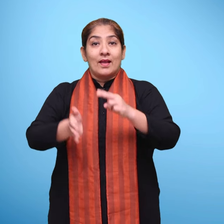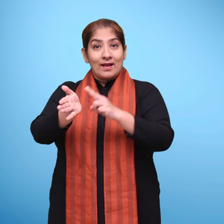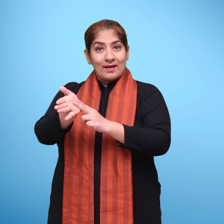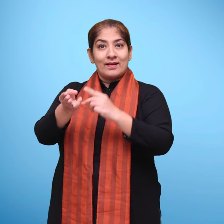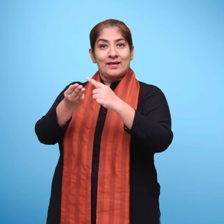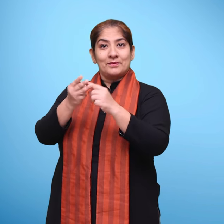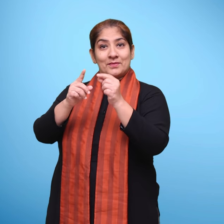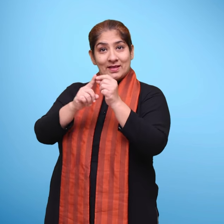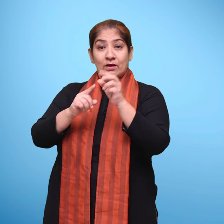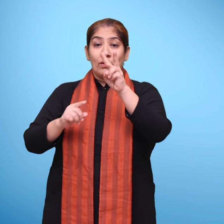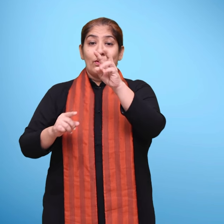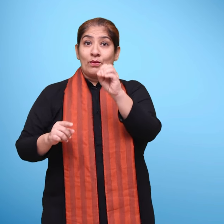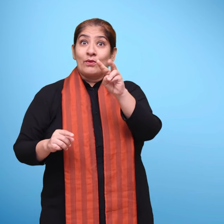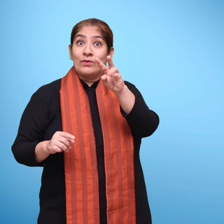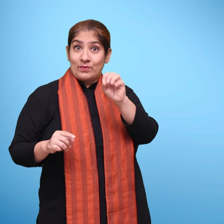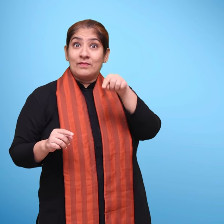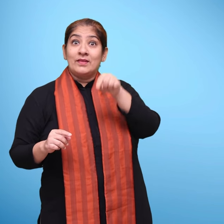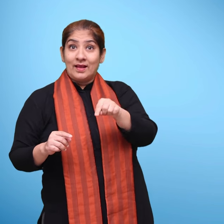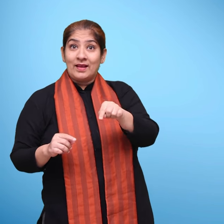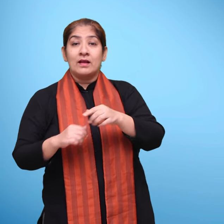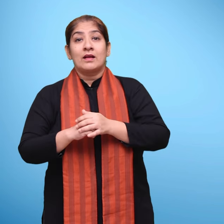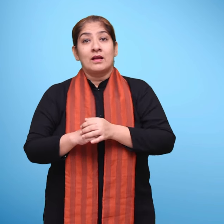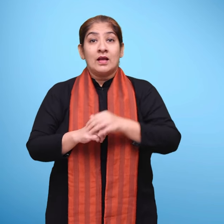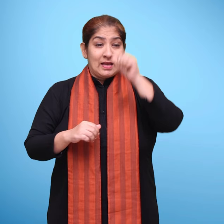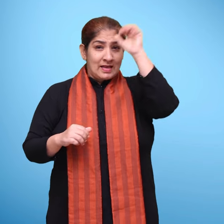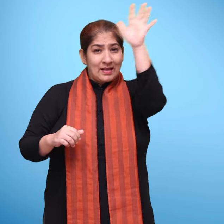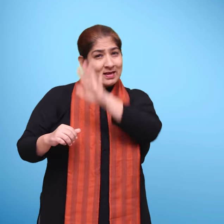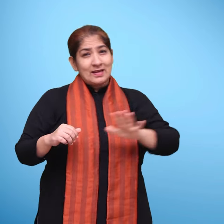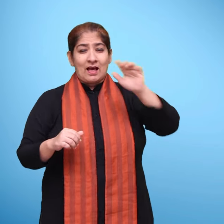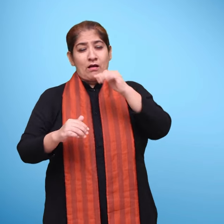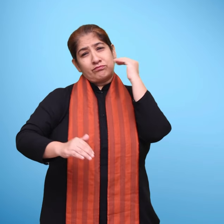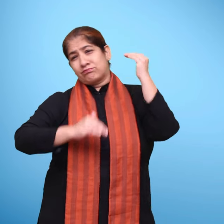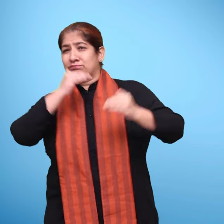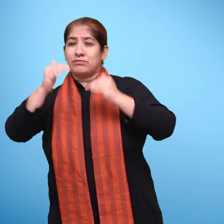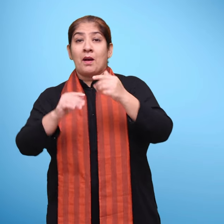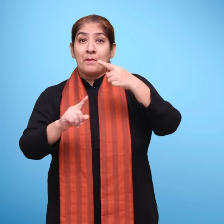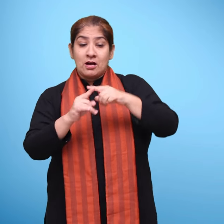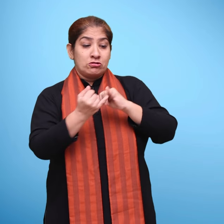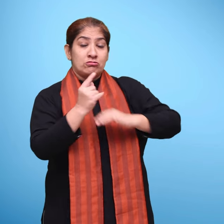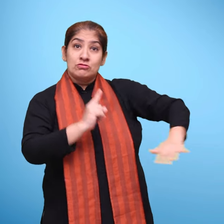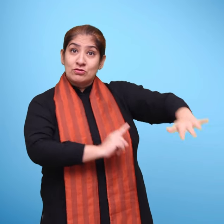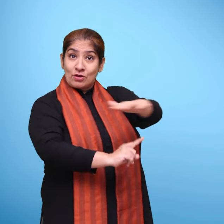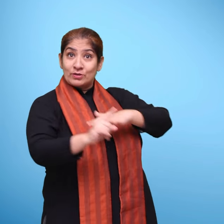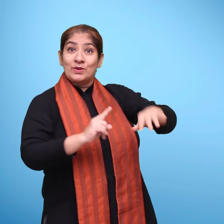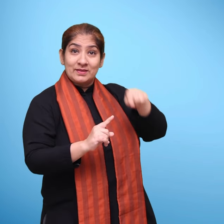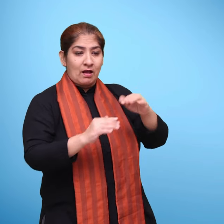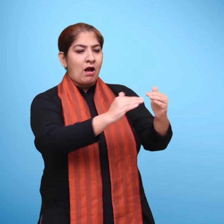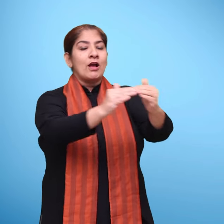राश्ट्रे शिक्षा नीती 2020 के अनुसार भाशा राश्ट्रे विकास को बढ़ावा देने और न्याय